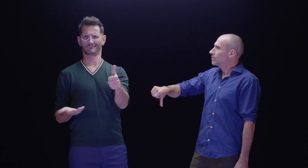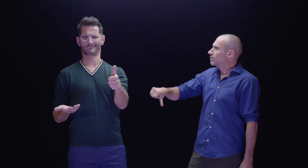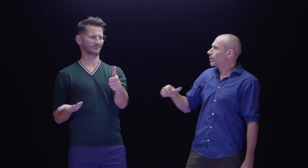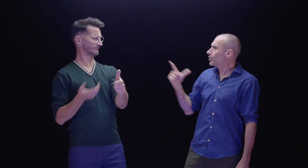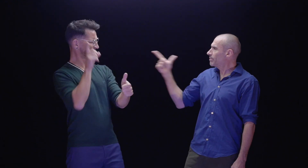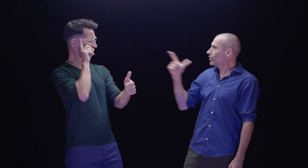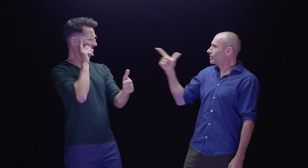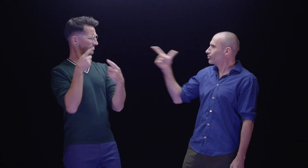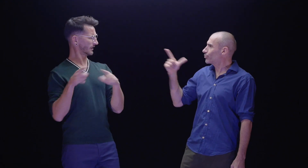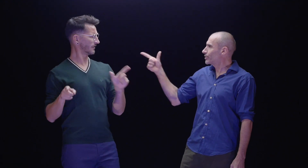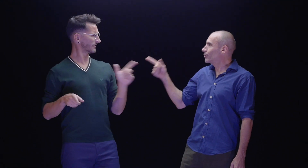On n pas eu le même rendez-vous tous les deux.